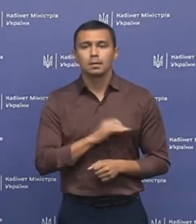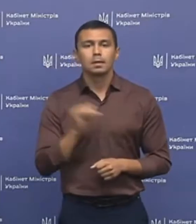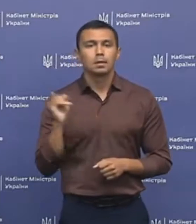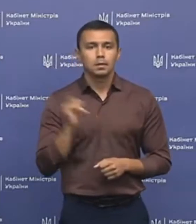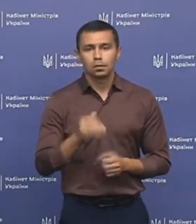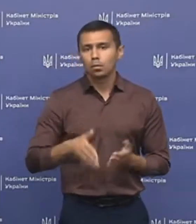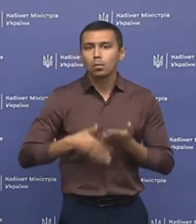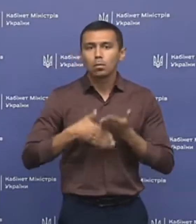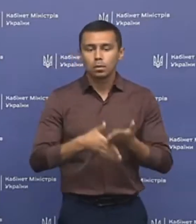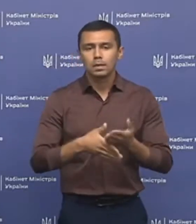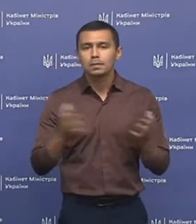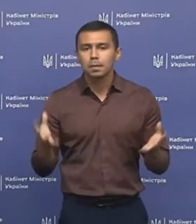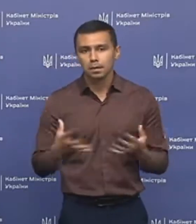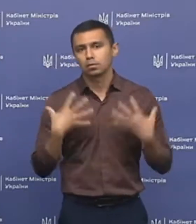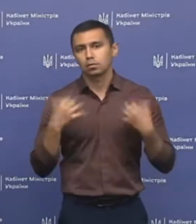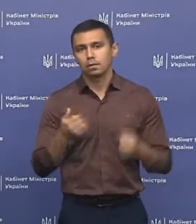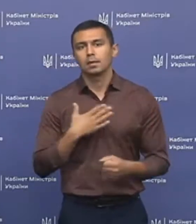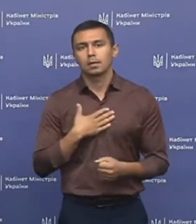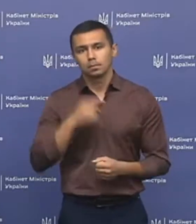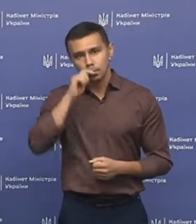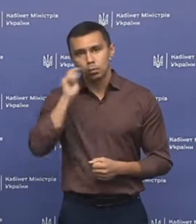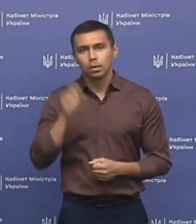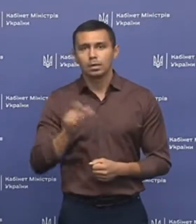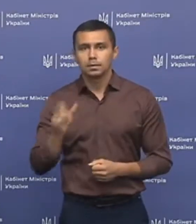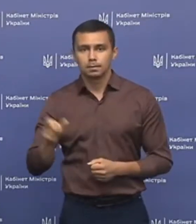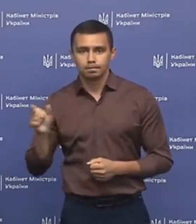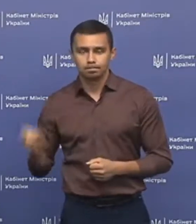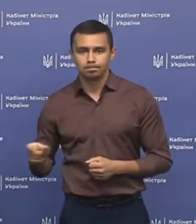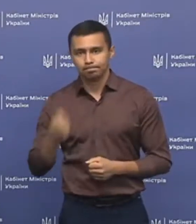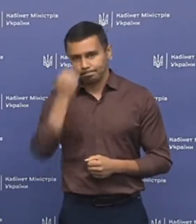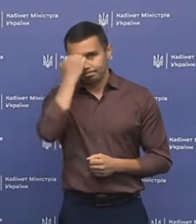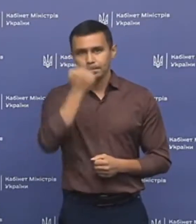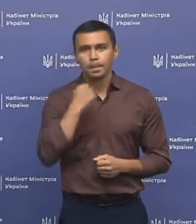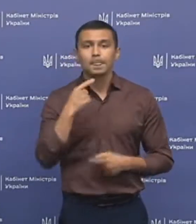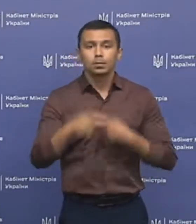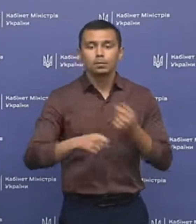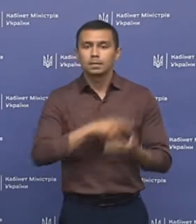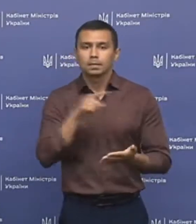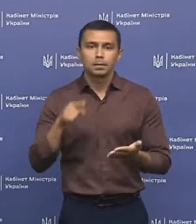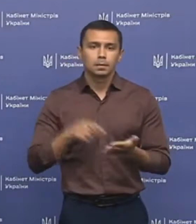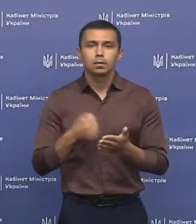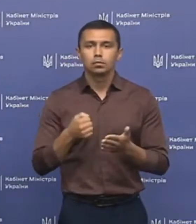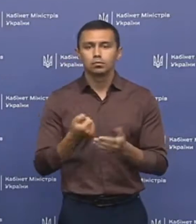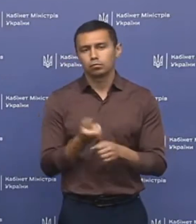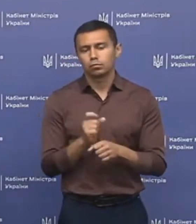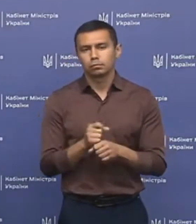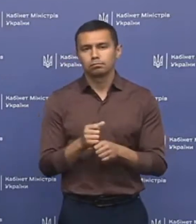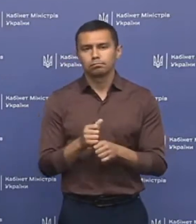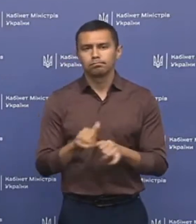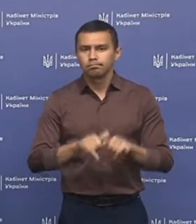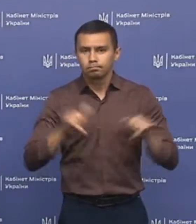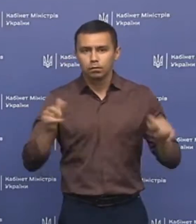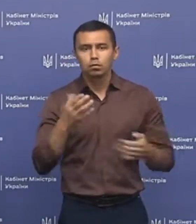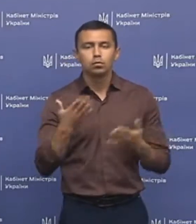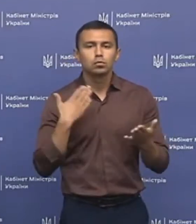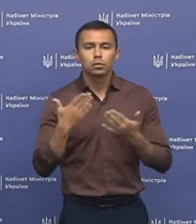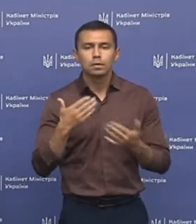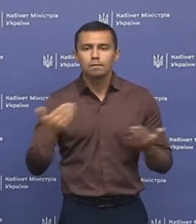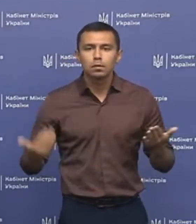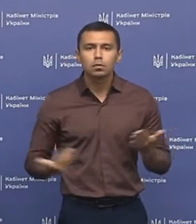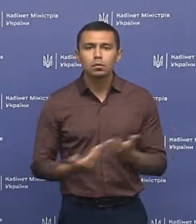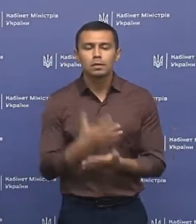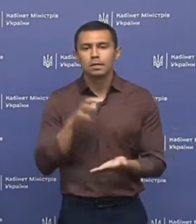і допоможе скорити здоров'я нашому українцю. Дякуємо. Наступне запитання досить розгорнутое. Воно стосується